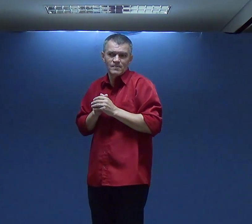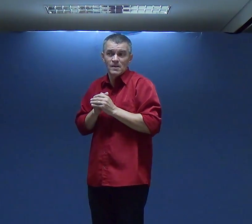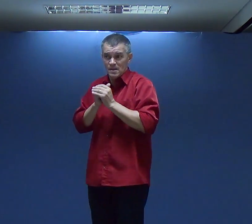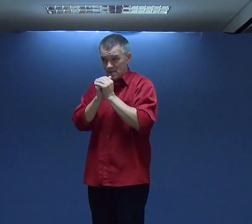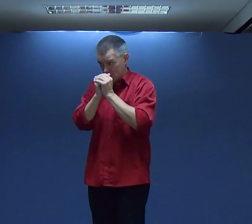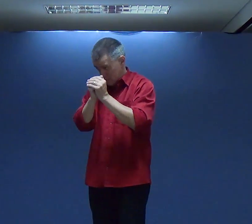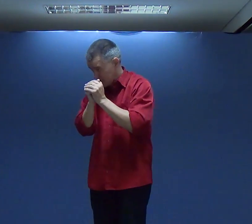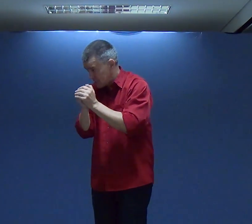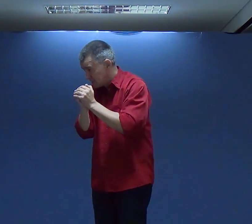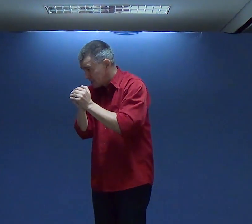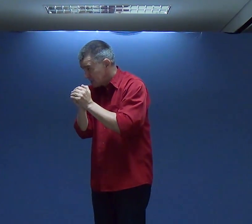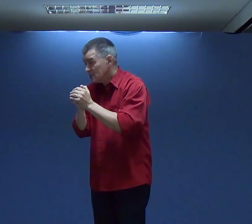Entender Que